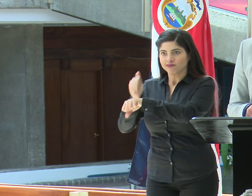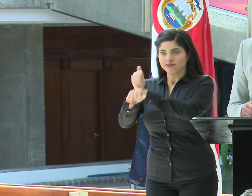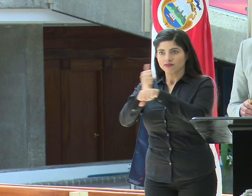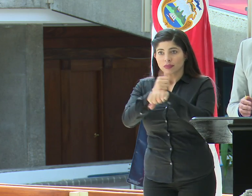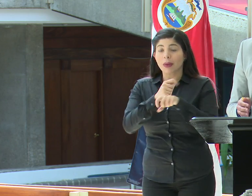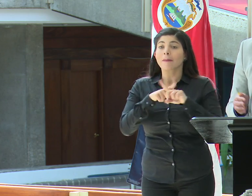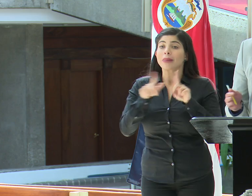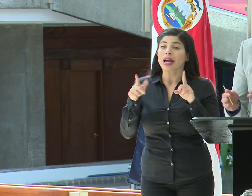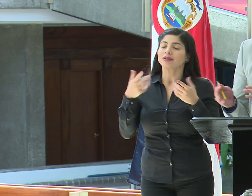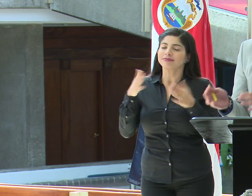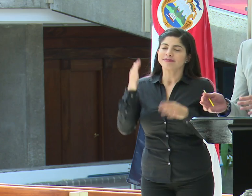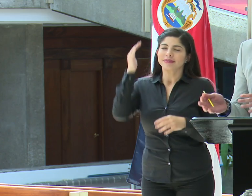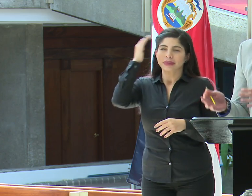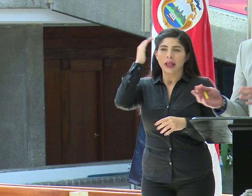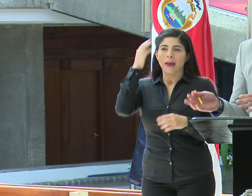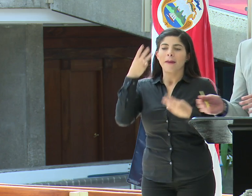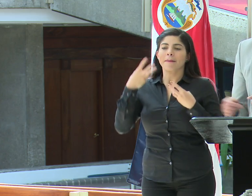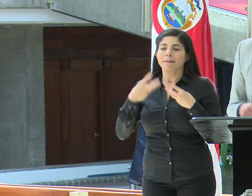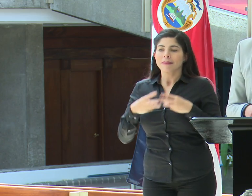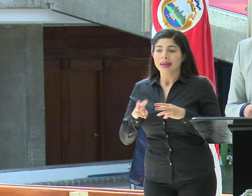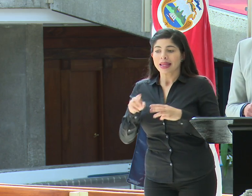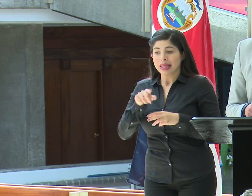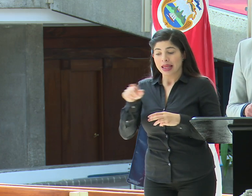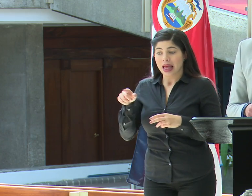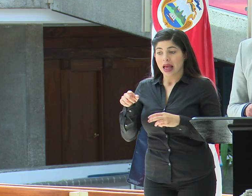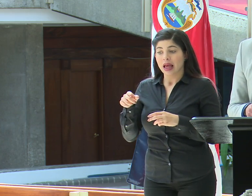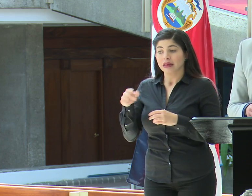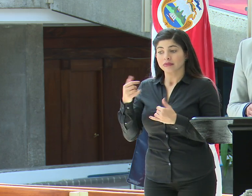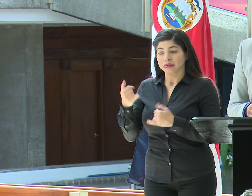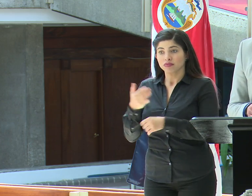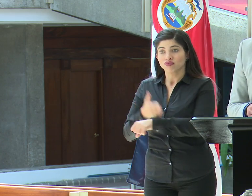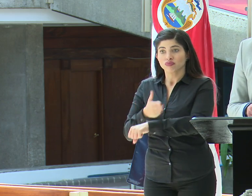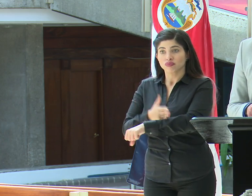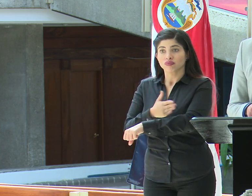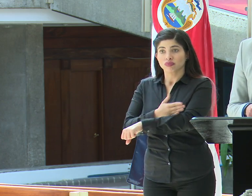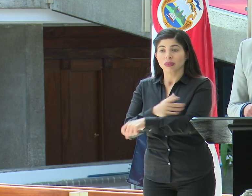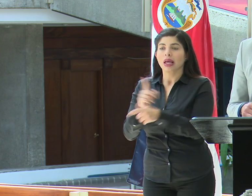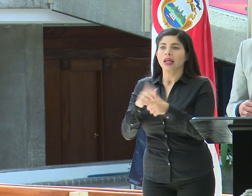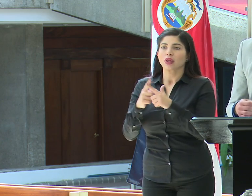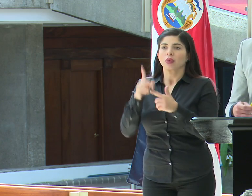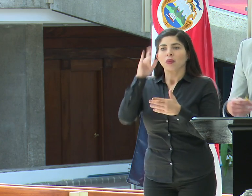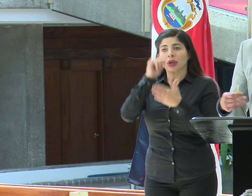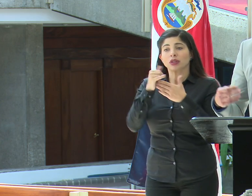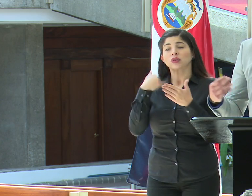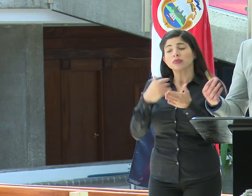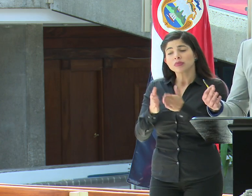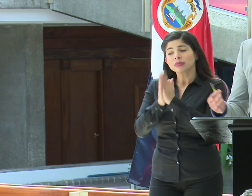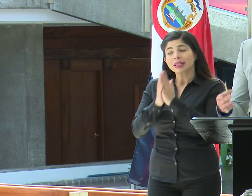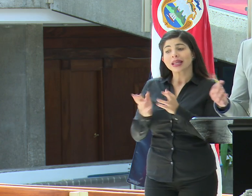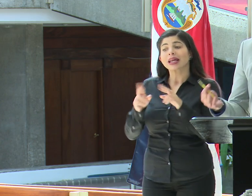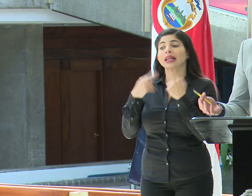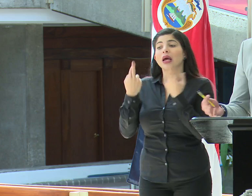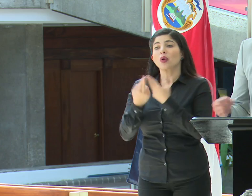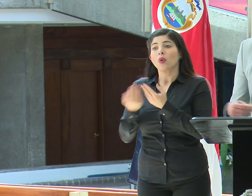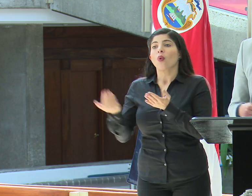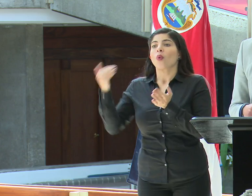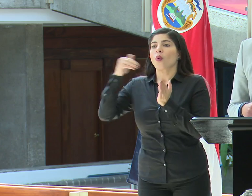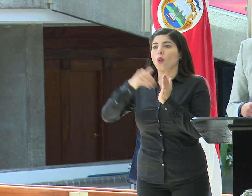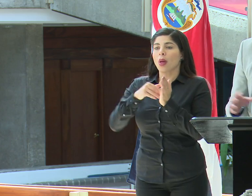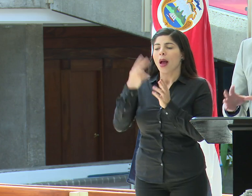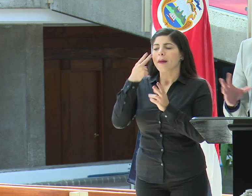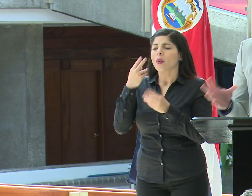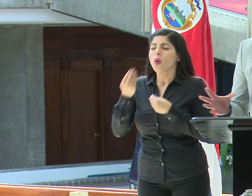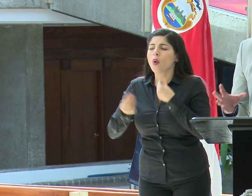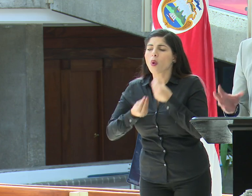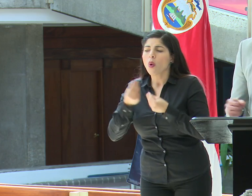Sin embargo, ya sabemos que las medidas han ido también progresando. Entonces, en ese sentido estoy solicitando una reunión adicional para ver cómo